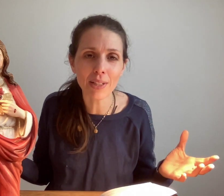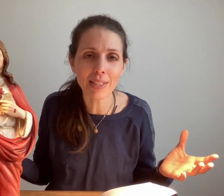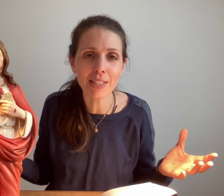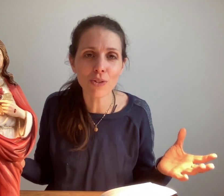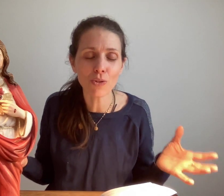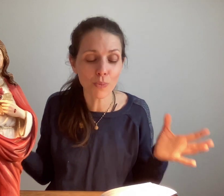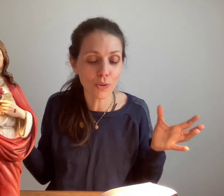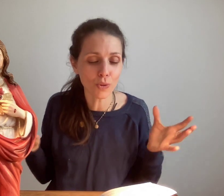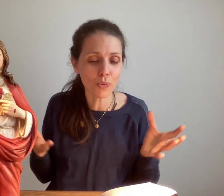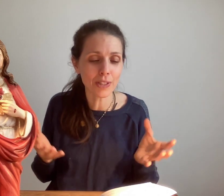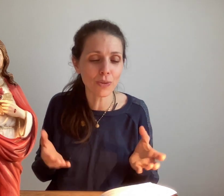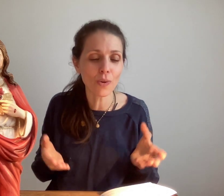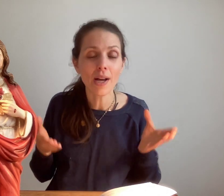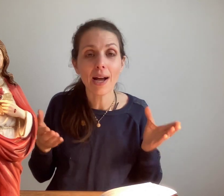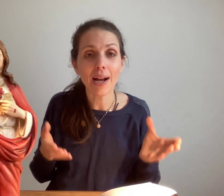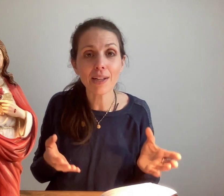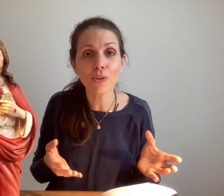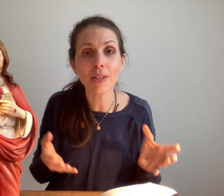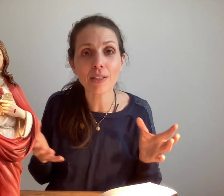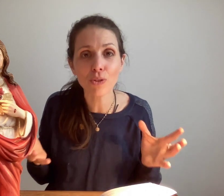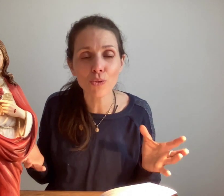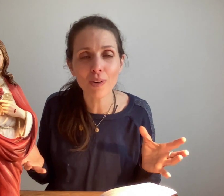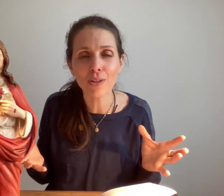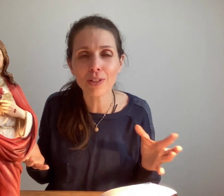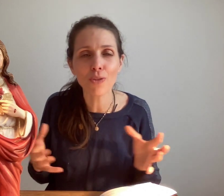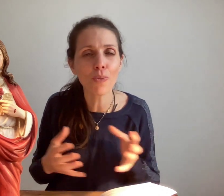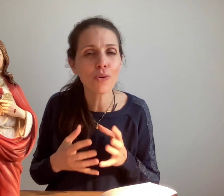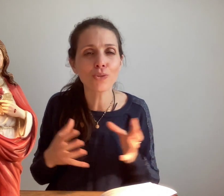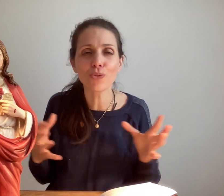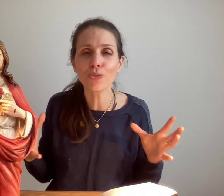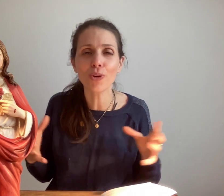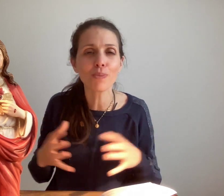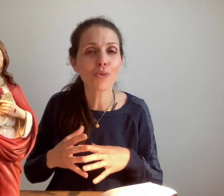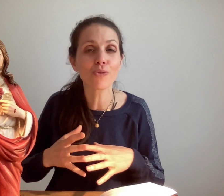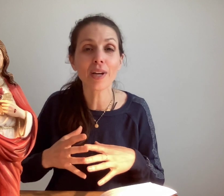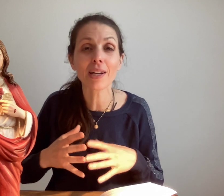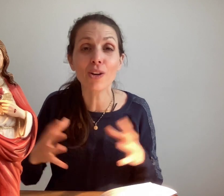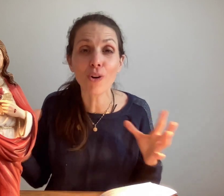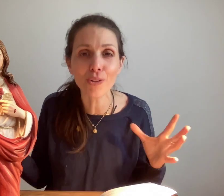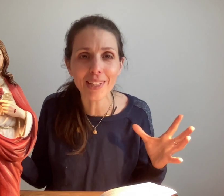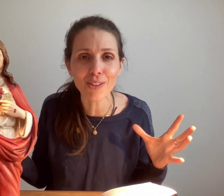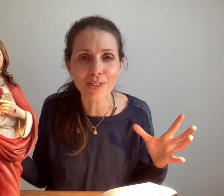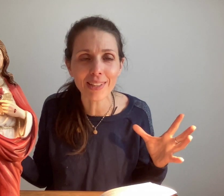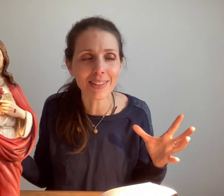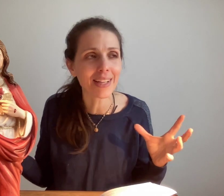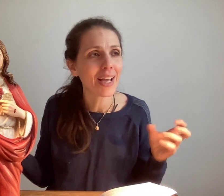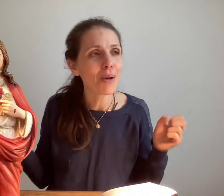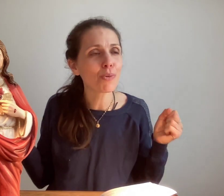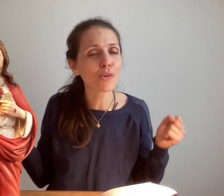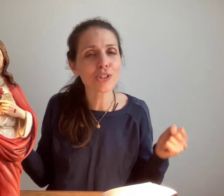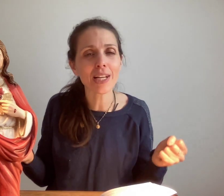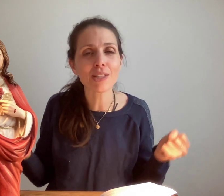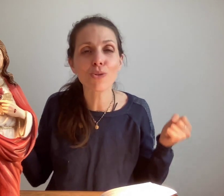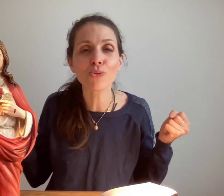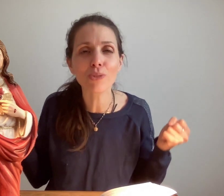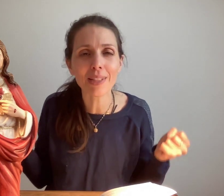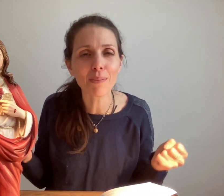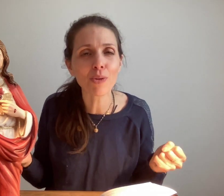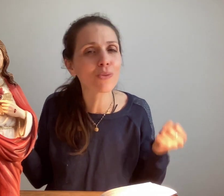intelligences, pour que nous puissions accueillir ce nouvel enseignement que tu nous donnes pour nous faire grandir en santé, pour que chaque jour nous t'aimions